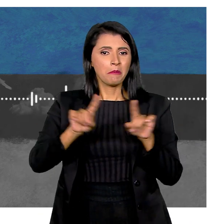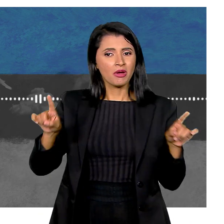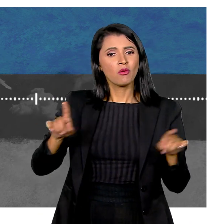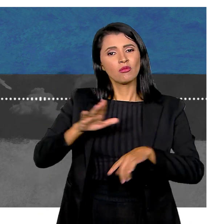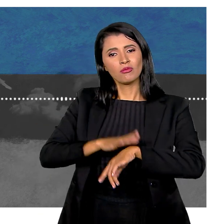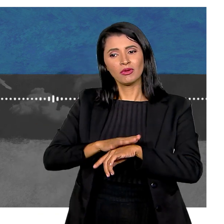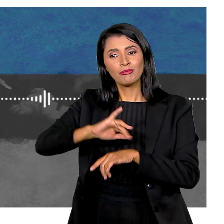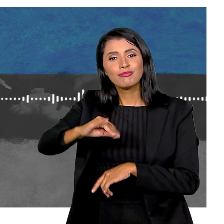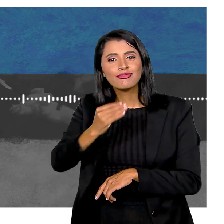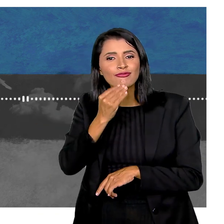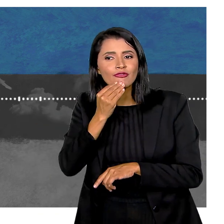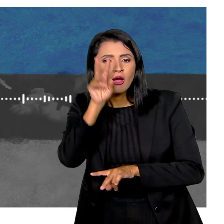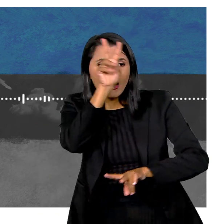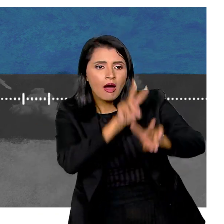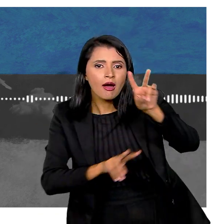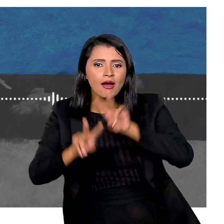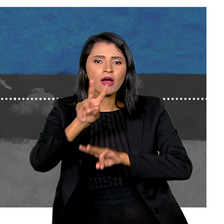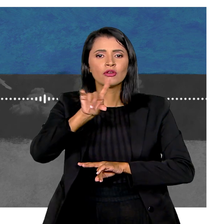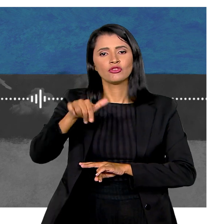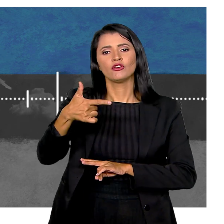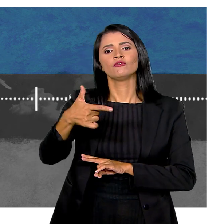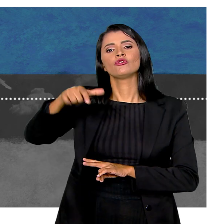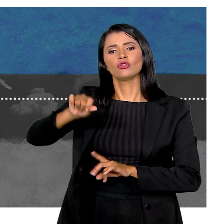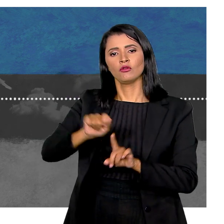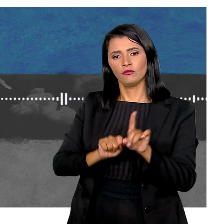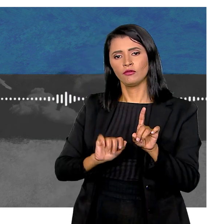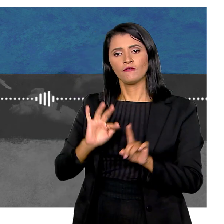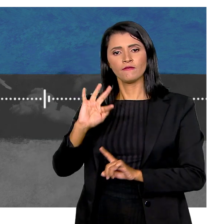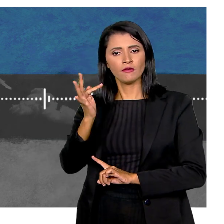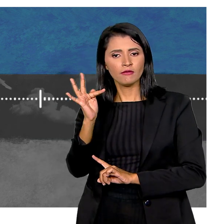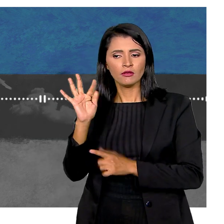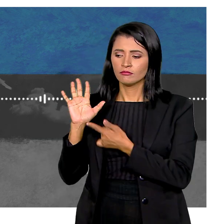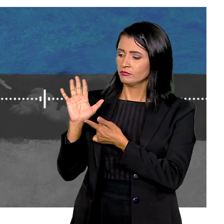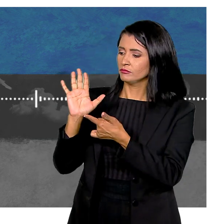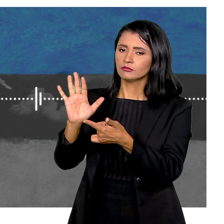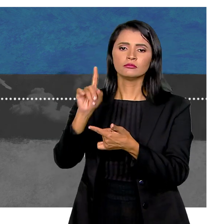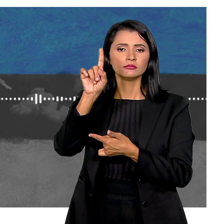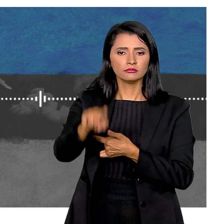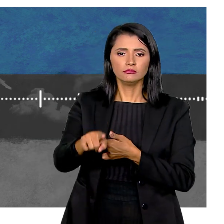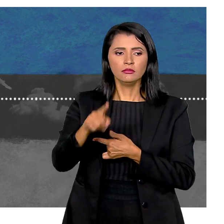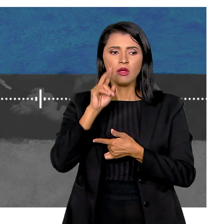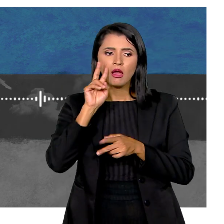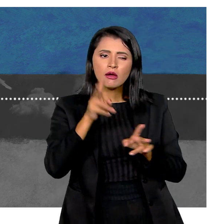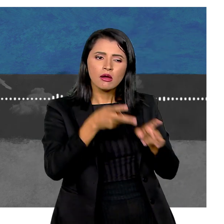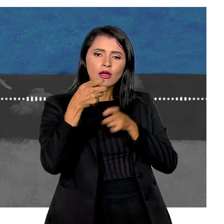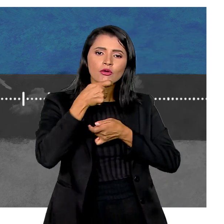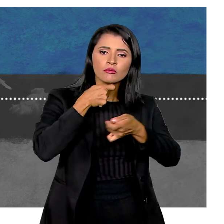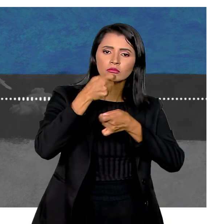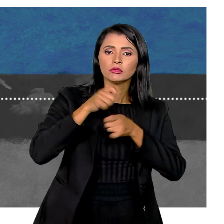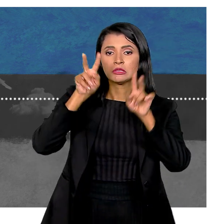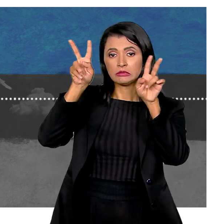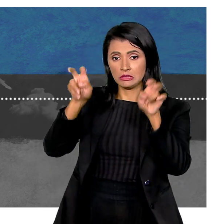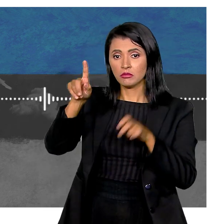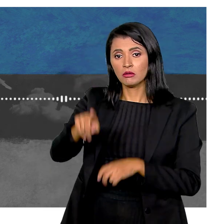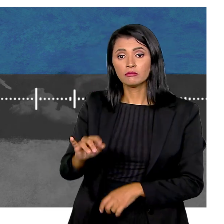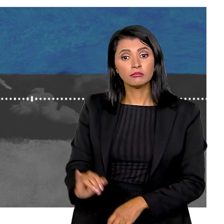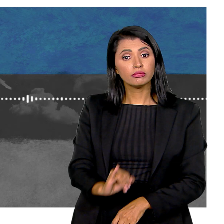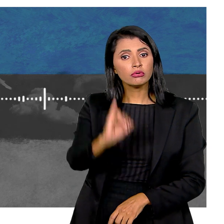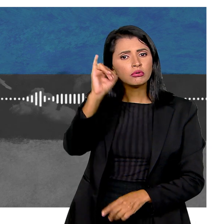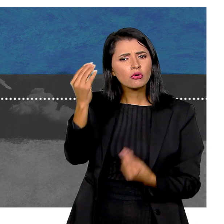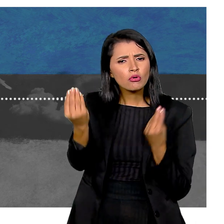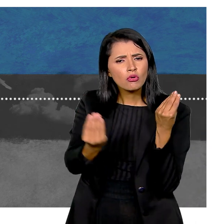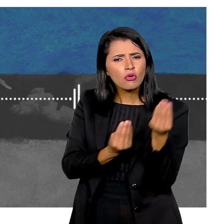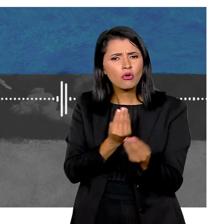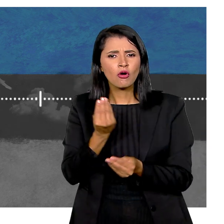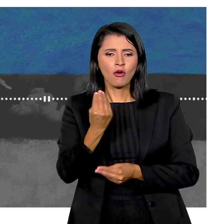chance de aproveitar a visibilidade do dia 29 de fevereiro Pra trazer um olhar jornalístico sobre um assunto importante Como